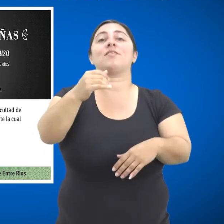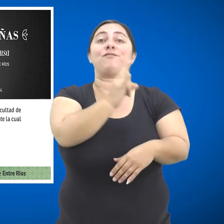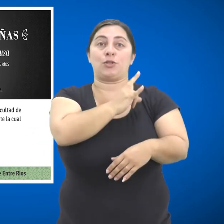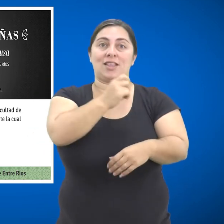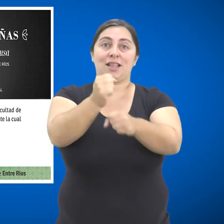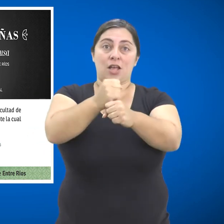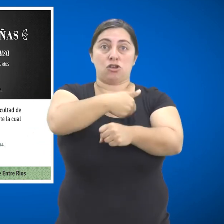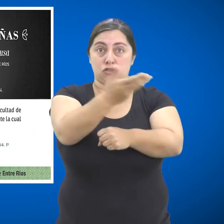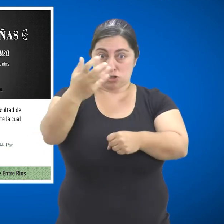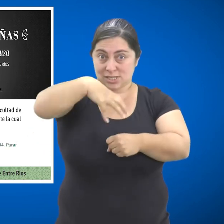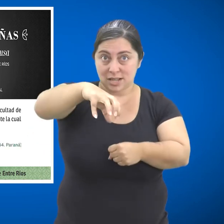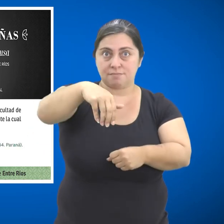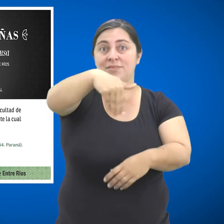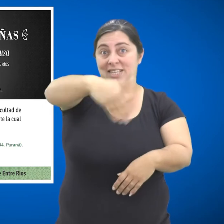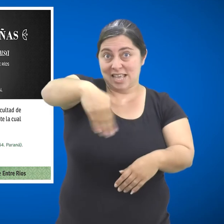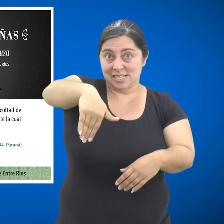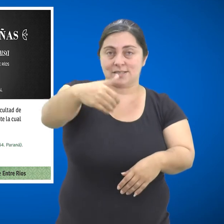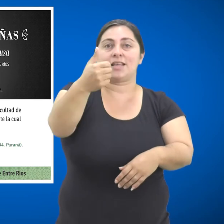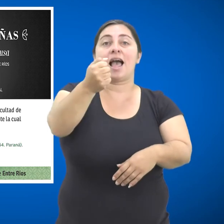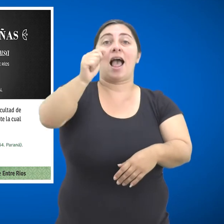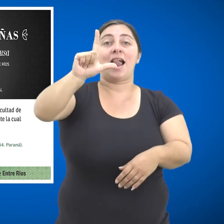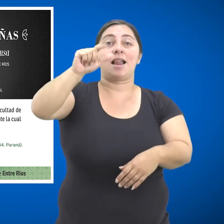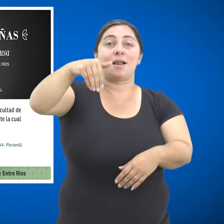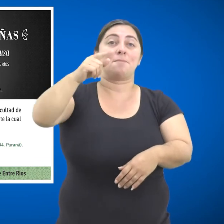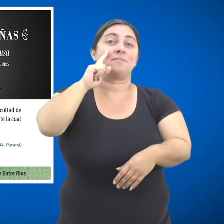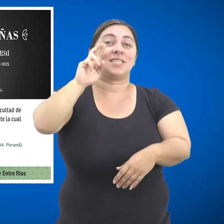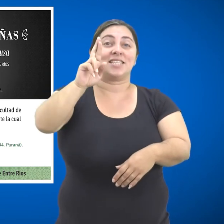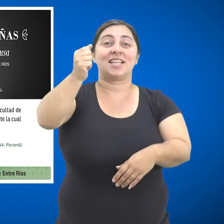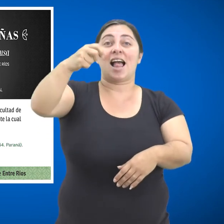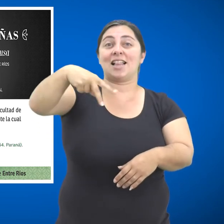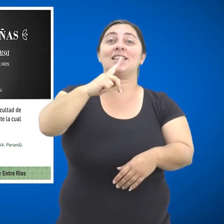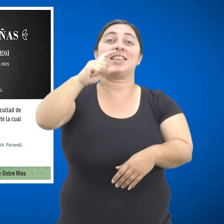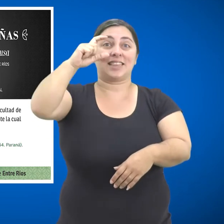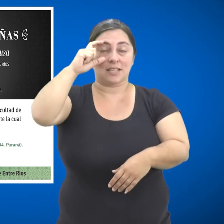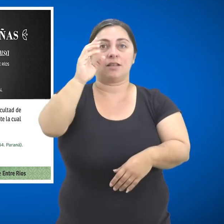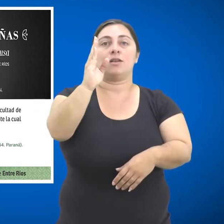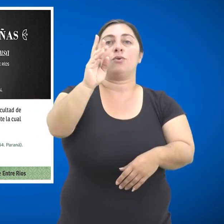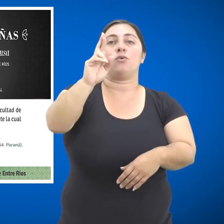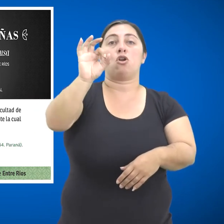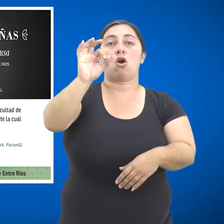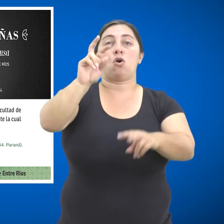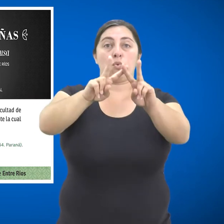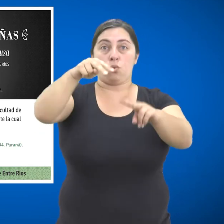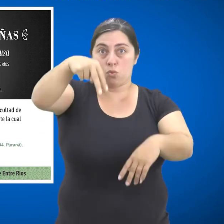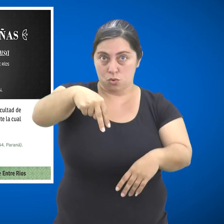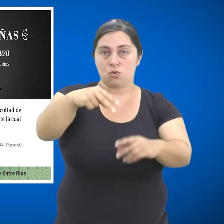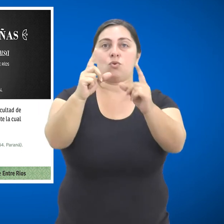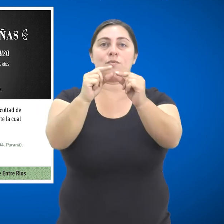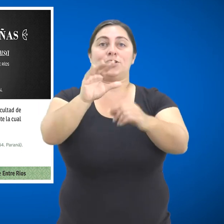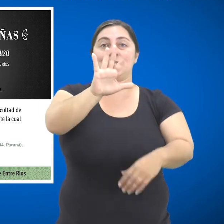Facultad de Trabajo Social, Almirante Brown, número